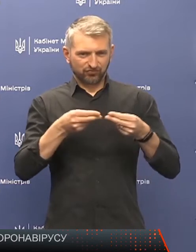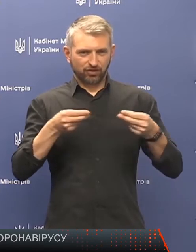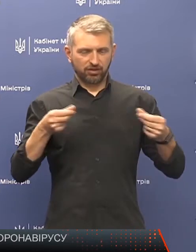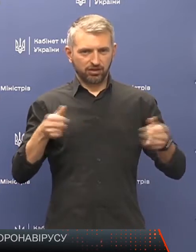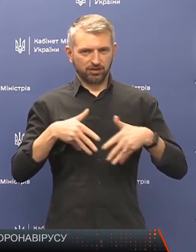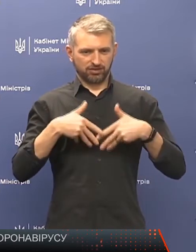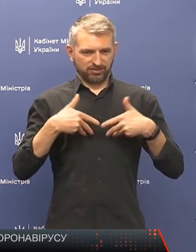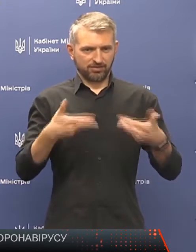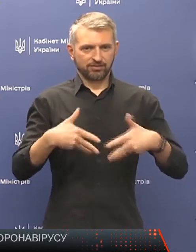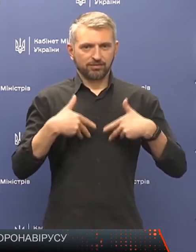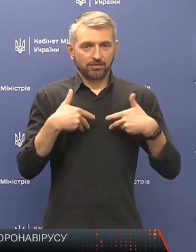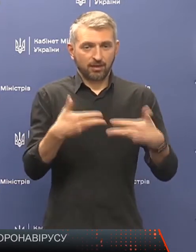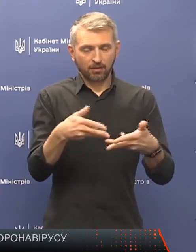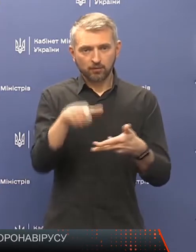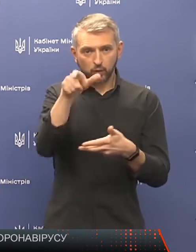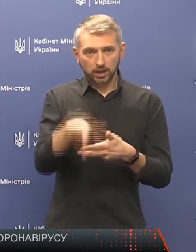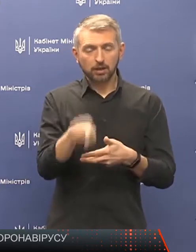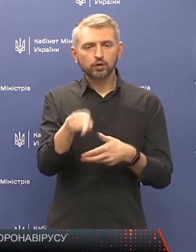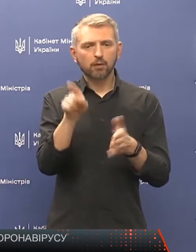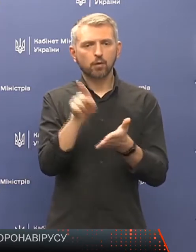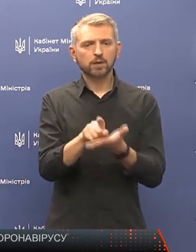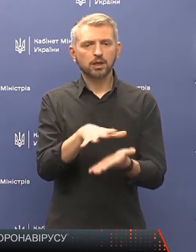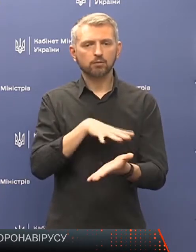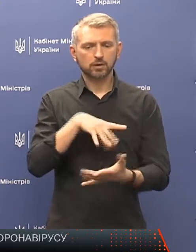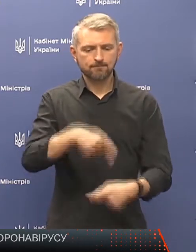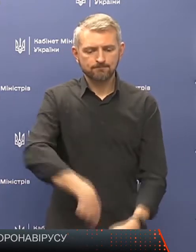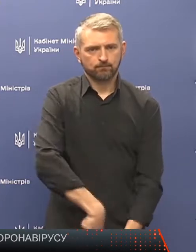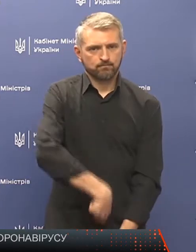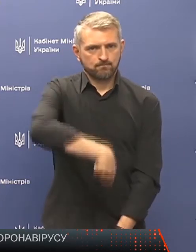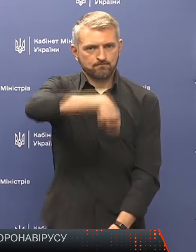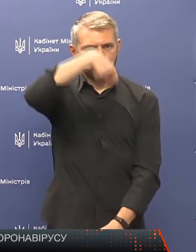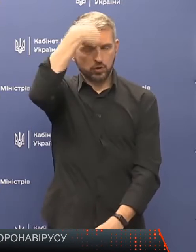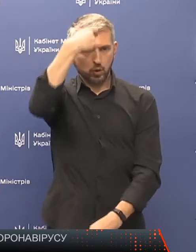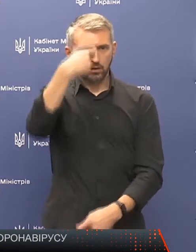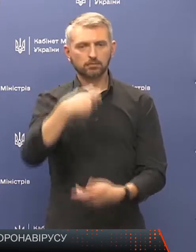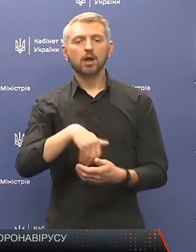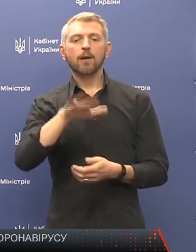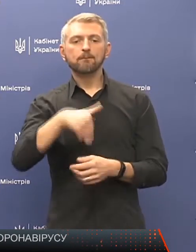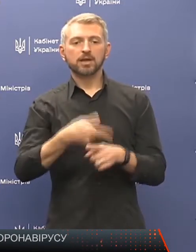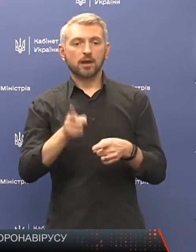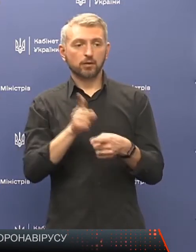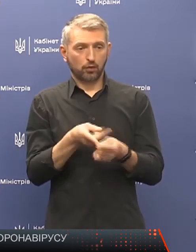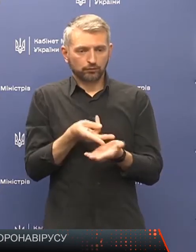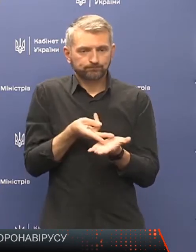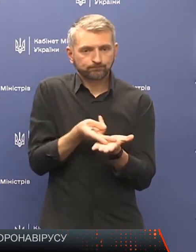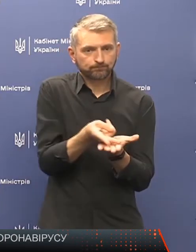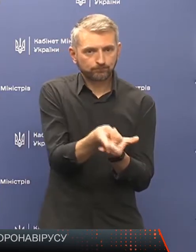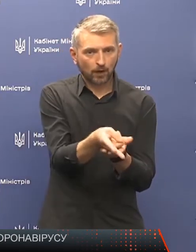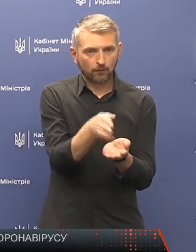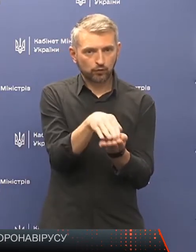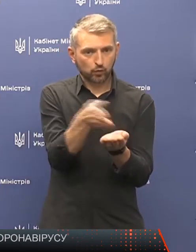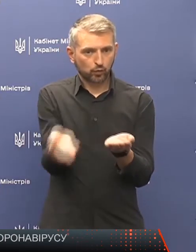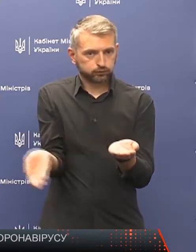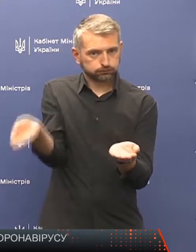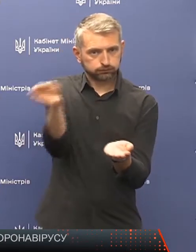вкладена в герметичний мішок, після цього кладеться в труну і всі, хто контактує з